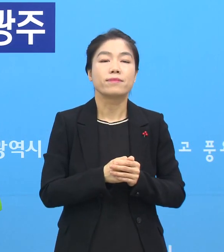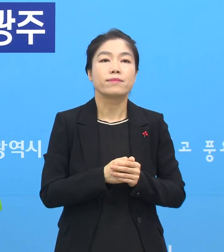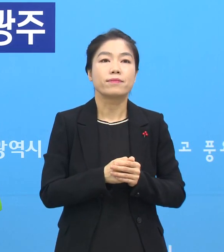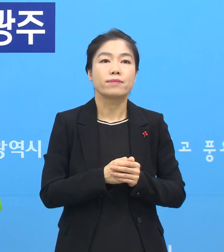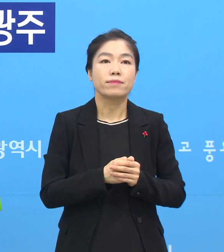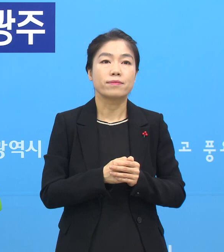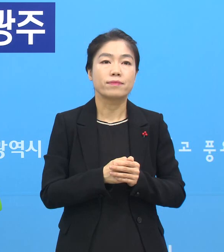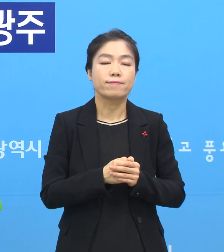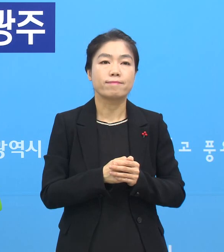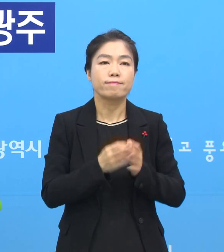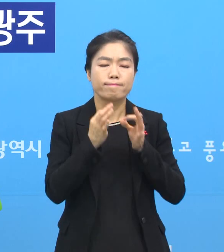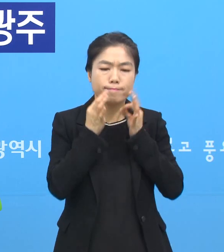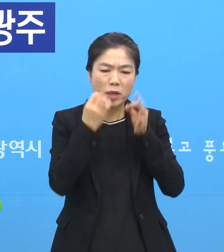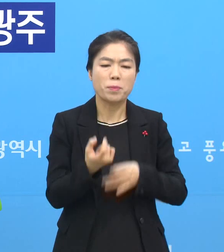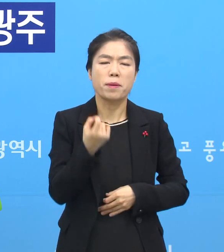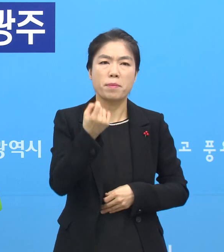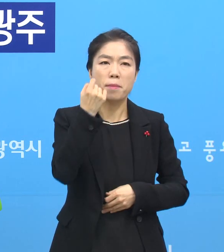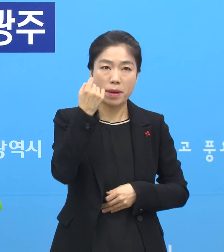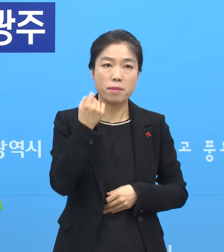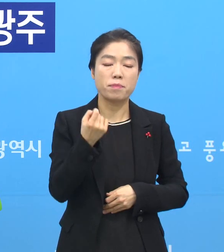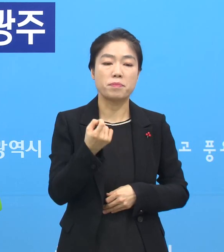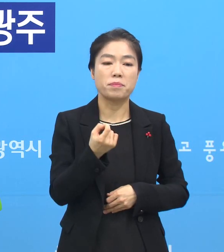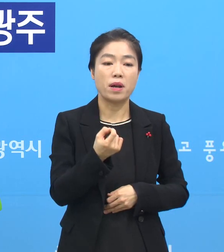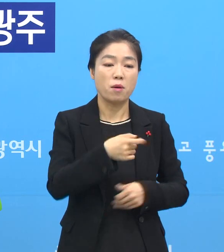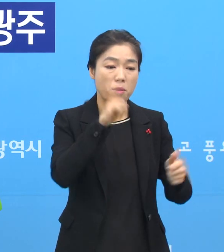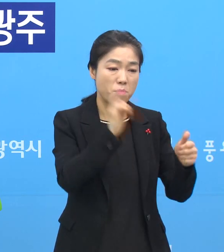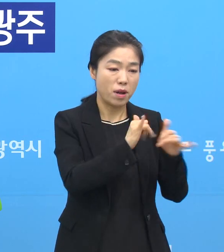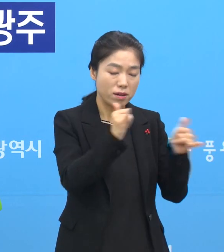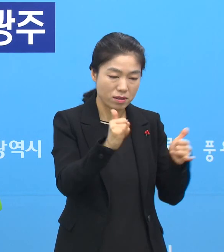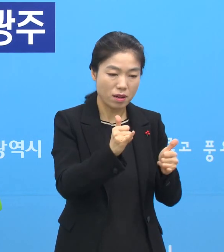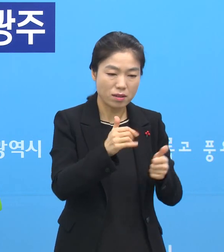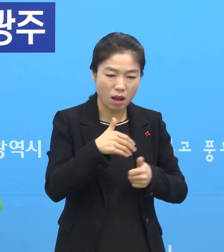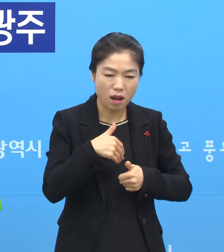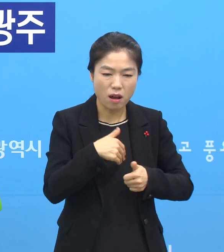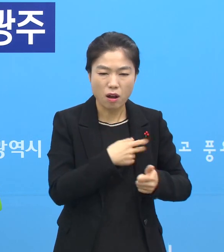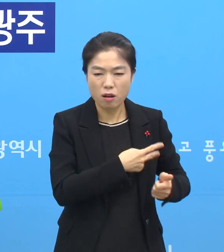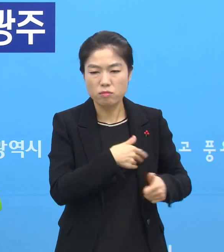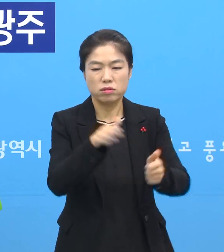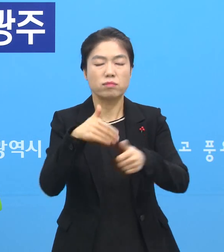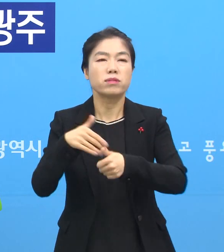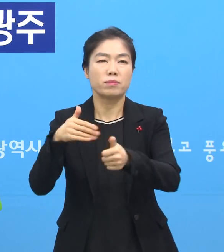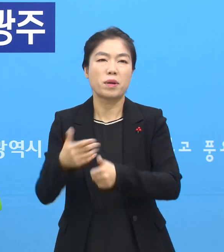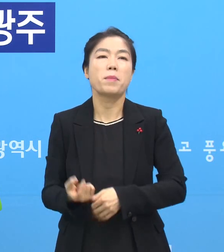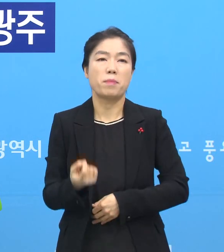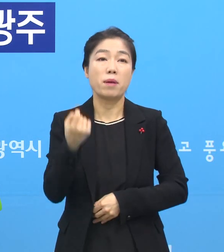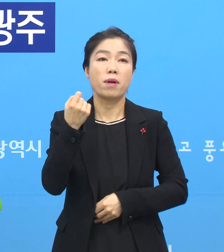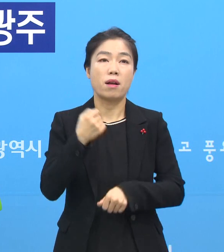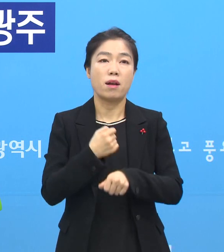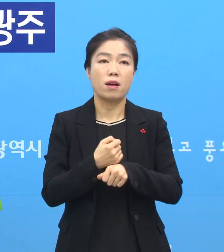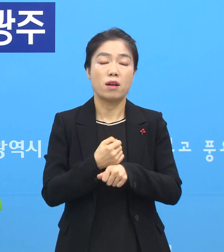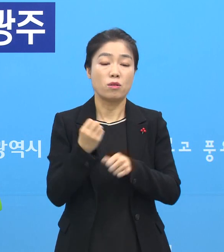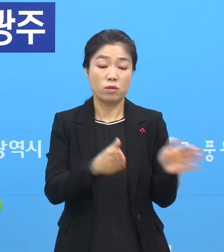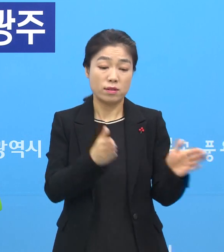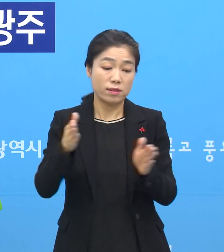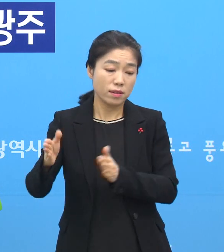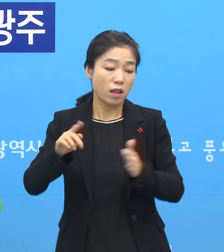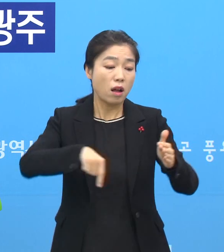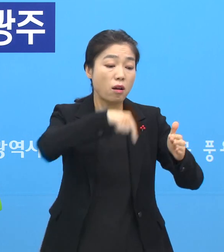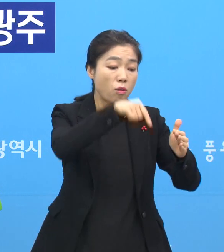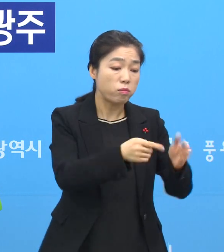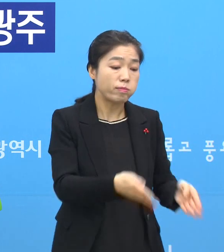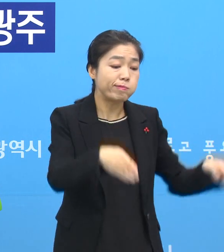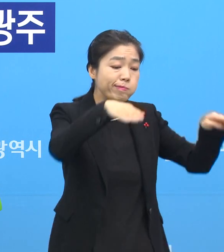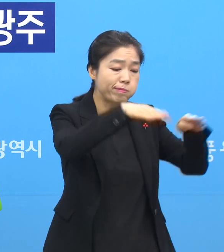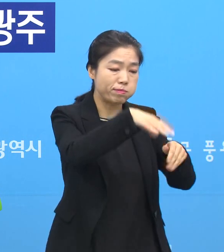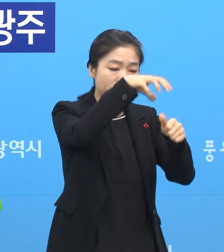그렇지만 저희들이 최대한 속도를 내서 확진자에 대한 후송을 하도록 하겠습니다. 그리고 또 내부에 있는 환자들 코어트